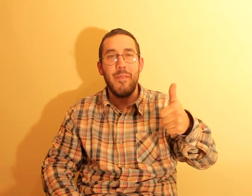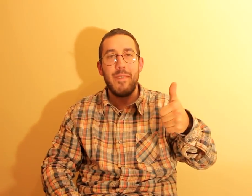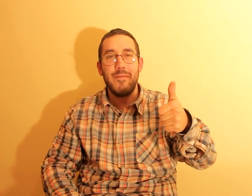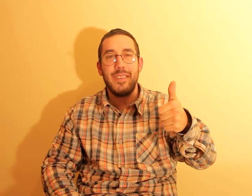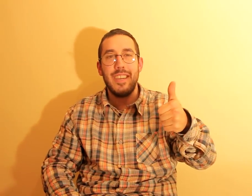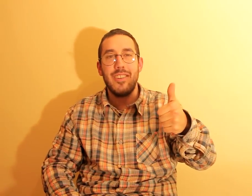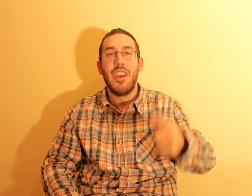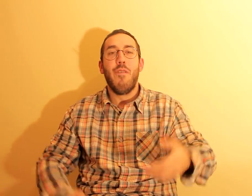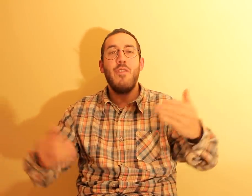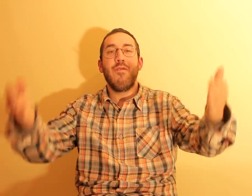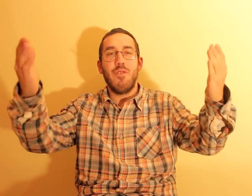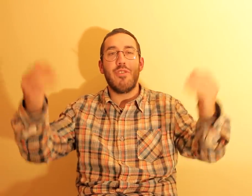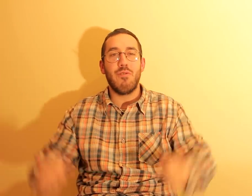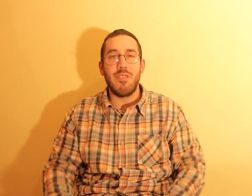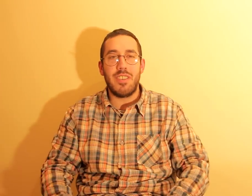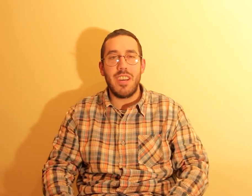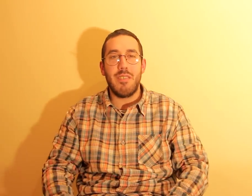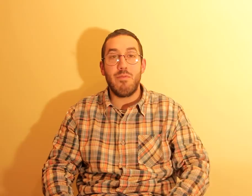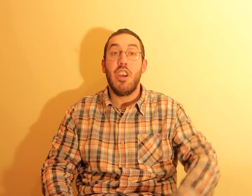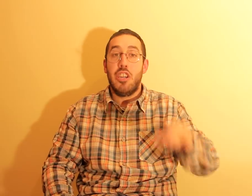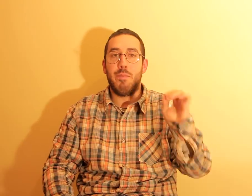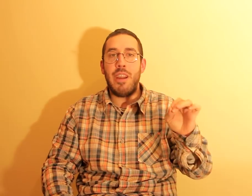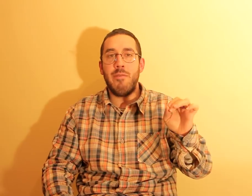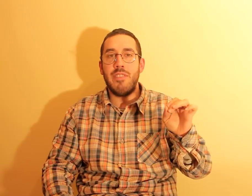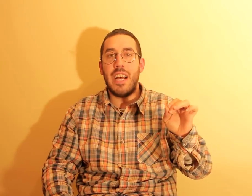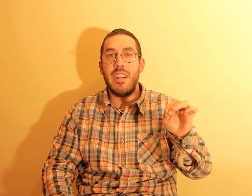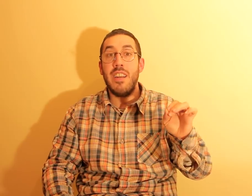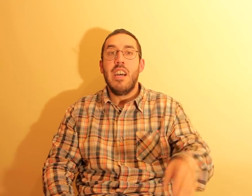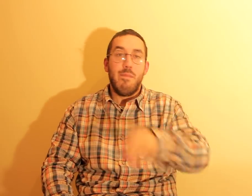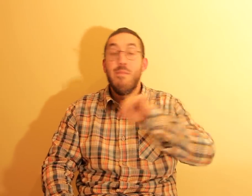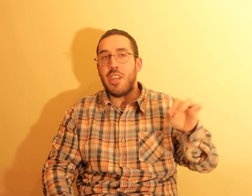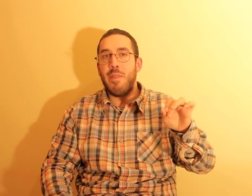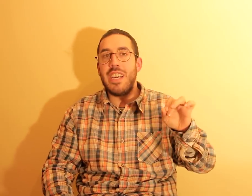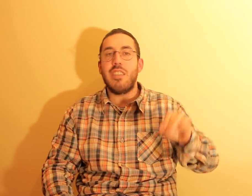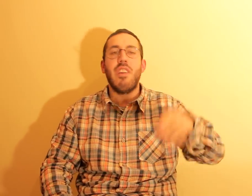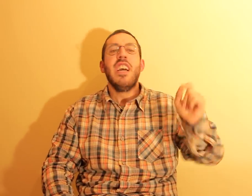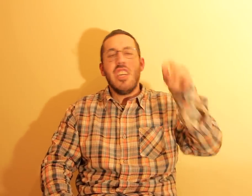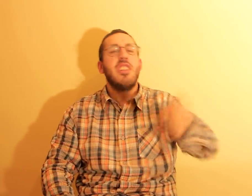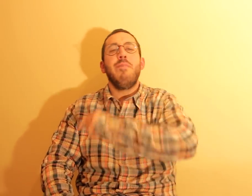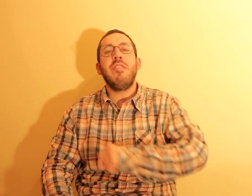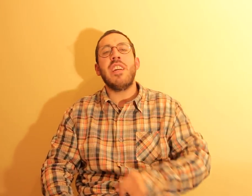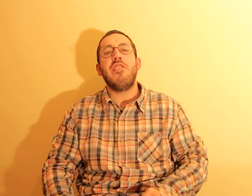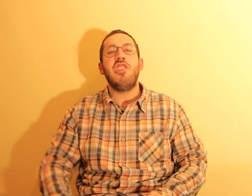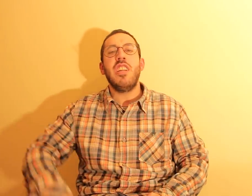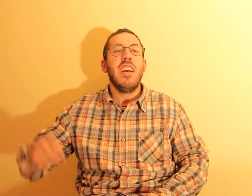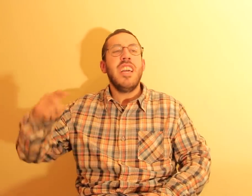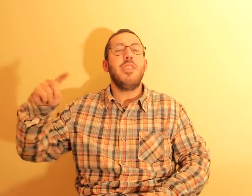bom para vocês, foi um gosto conhecermos, espero voltar, mas para isso, este vídeo tem que atingir, as